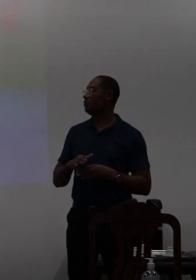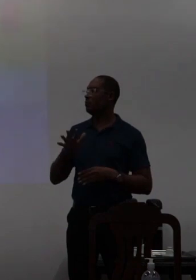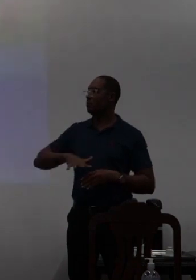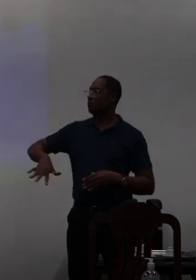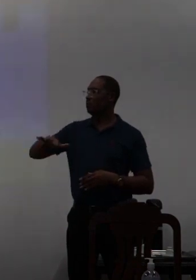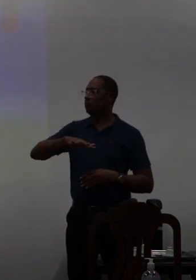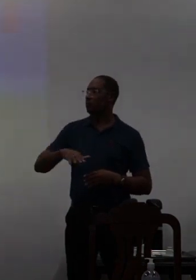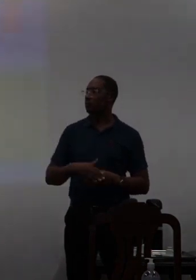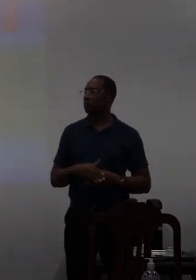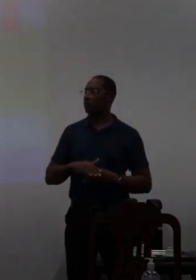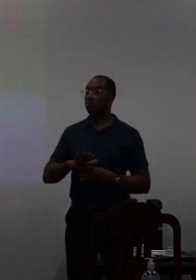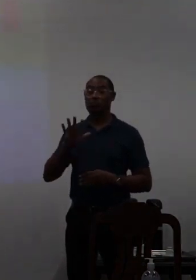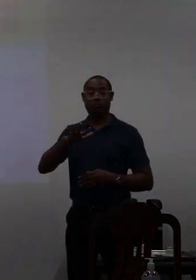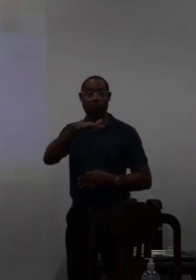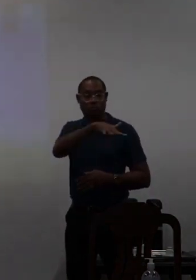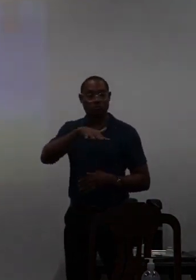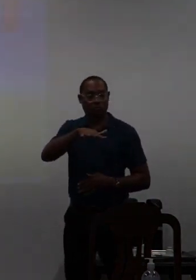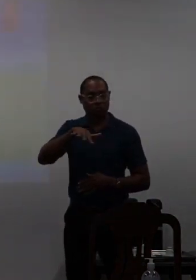de atuação